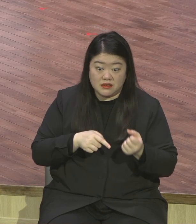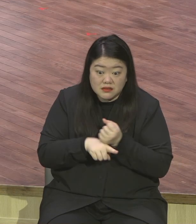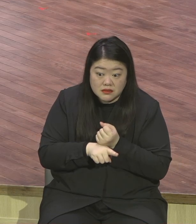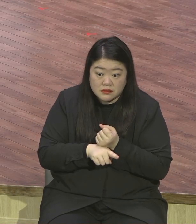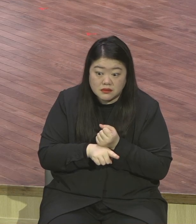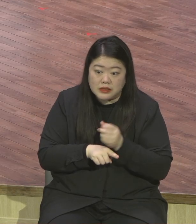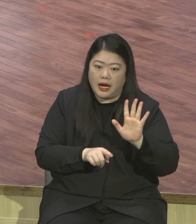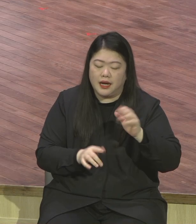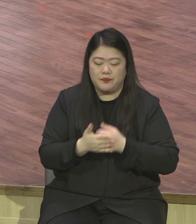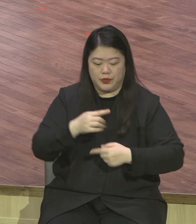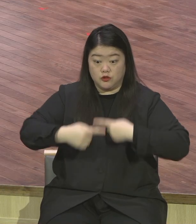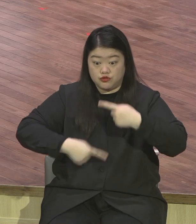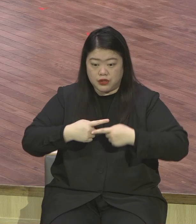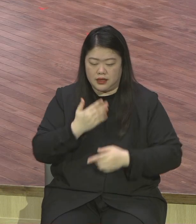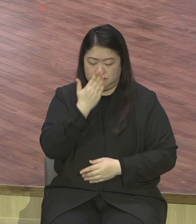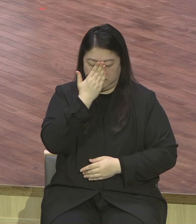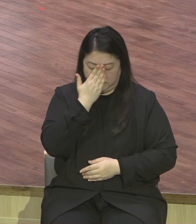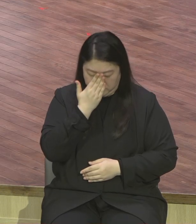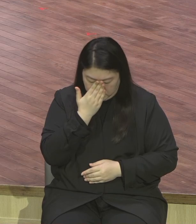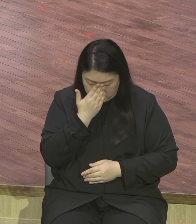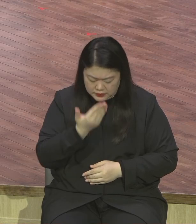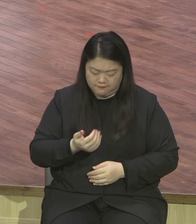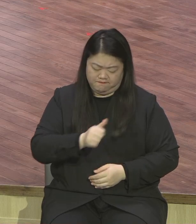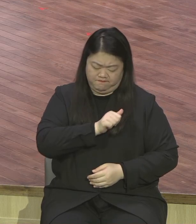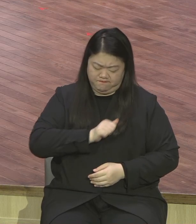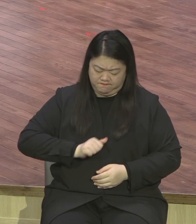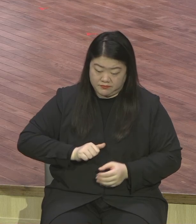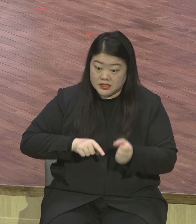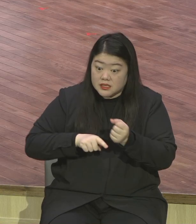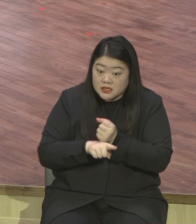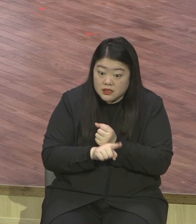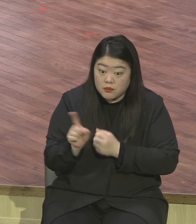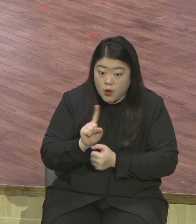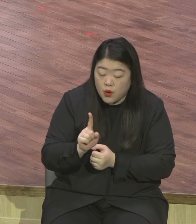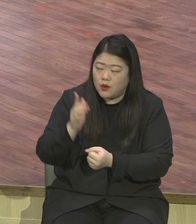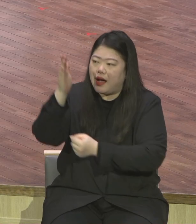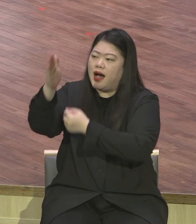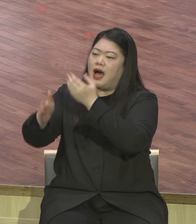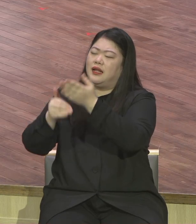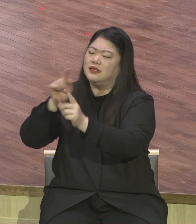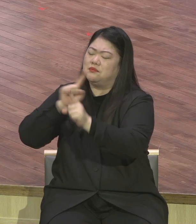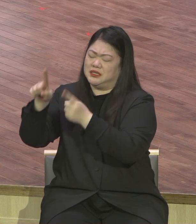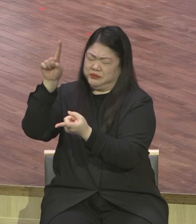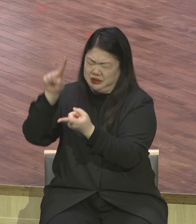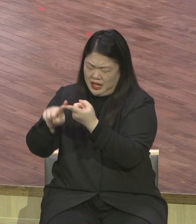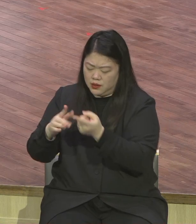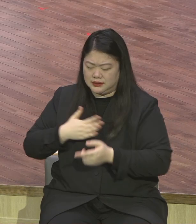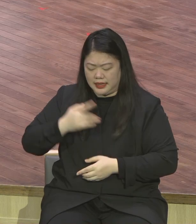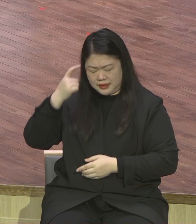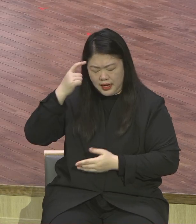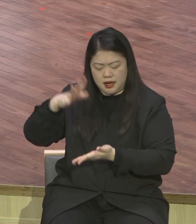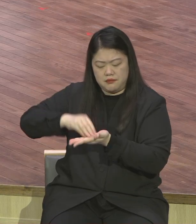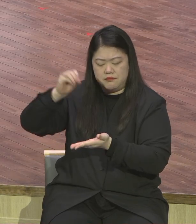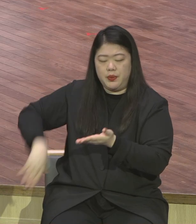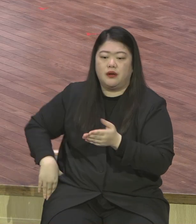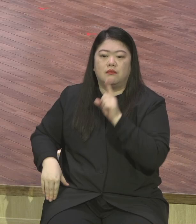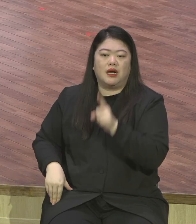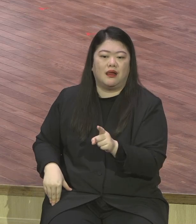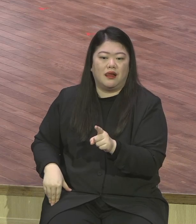이 말은 하나님의 말씀에 온전히 순종한다 그런 뜻이에요 하나님의 말씀에